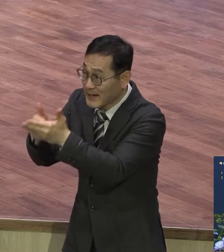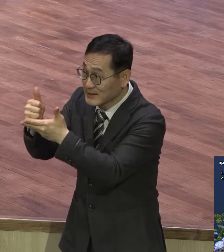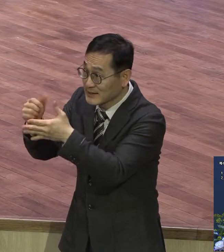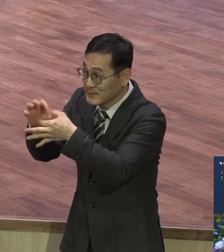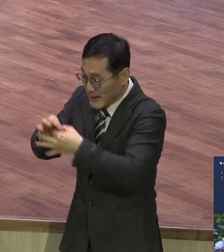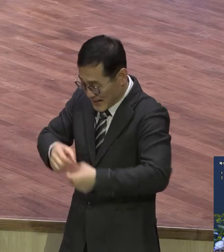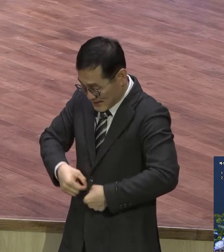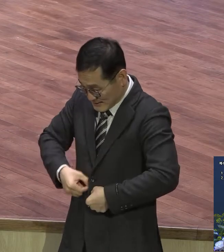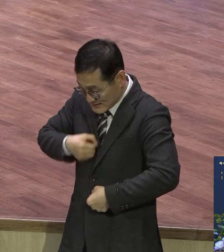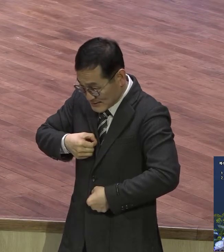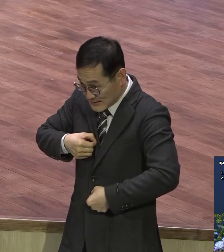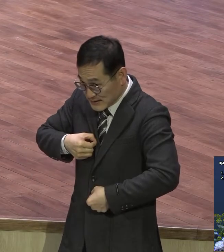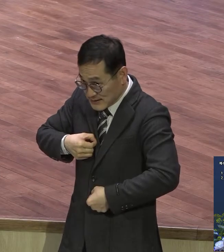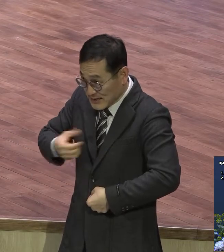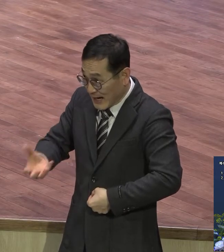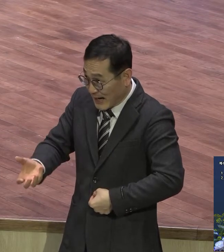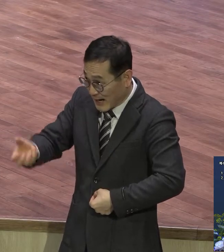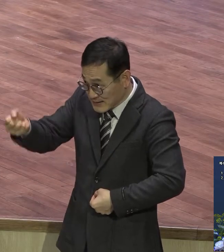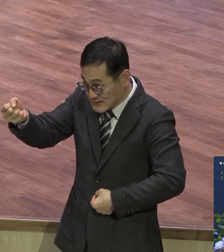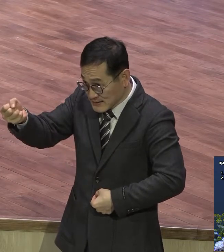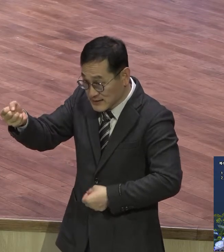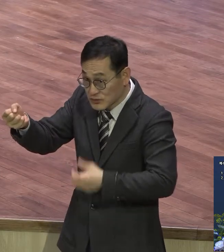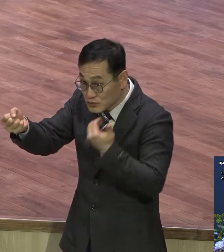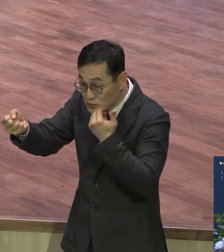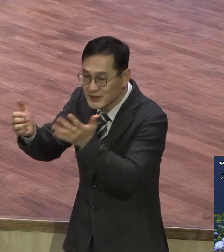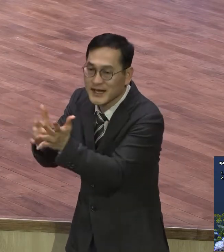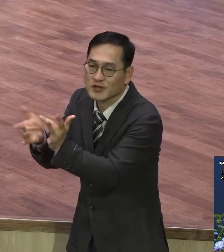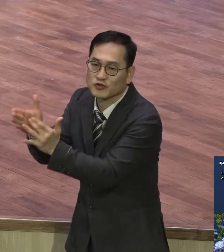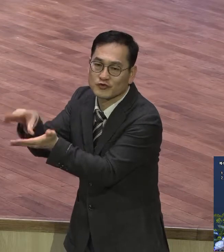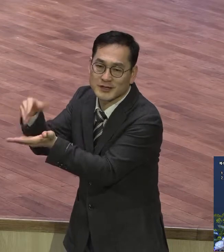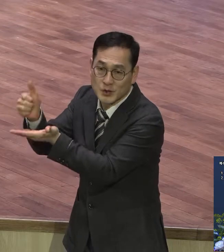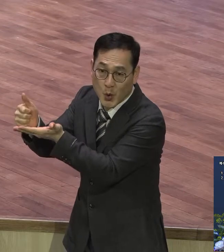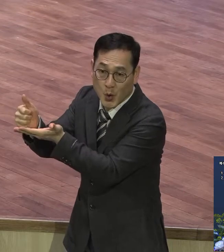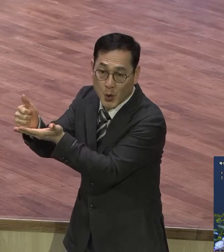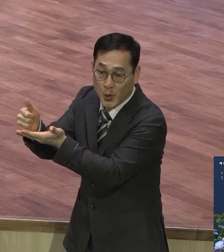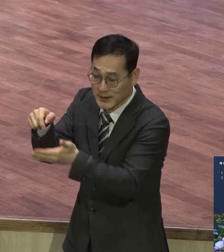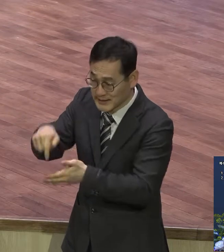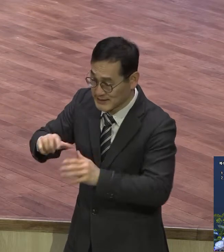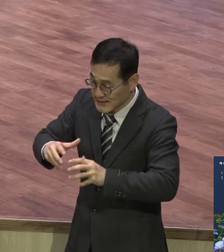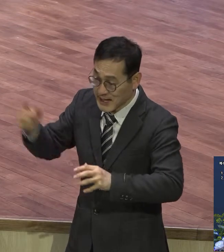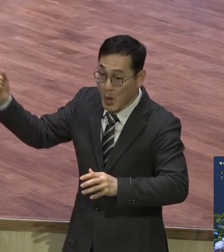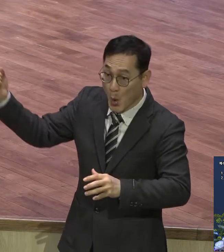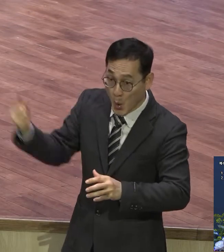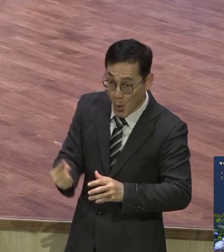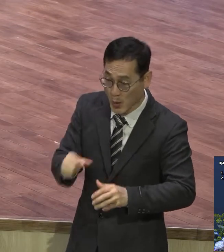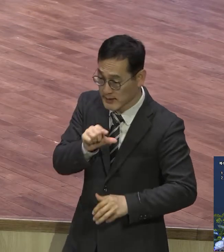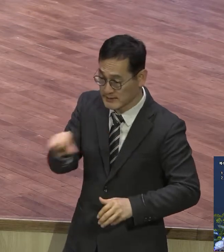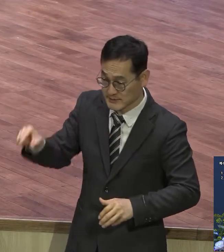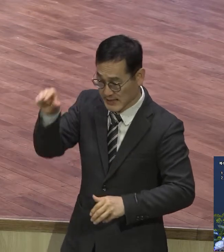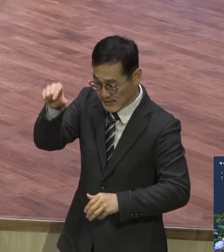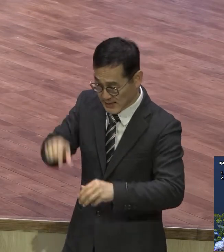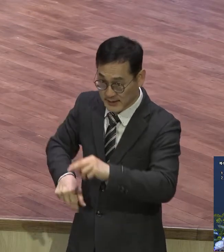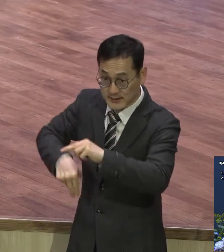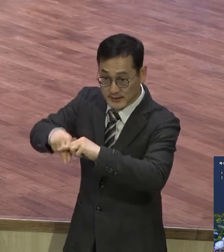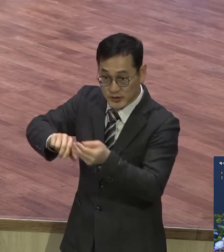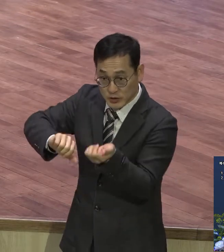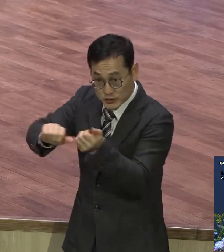다시 말씀드립니다 성육신 이 땅에 오셔서 십자가에 죽으시고 부활하셔서